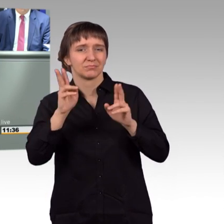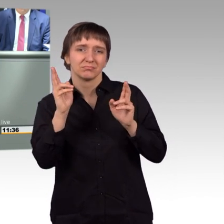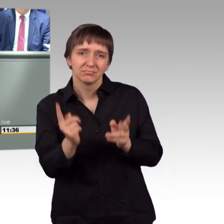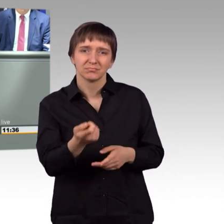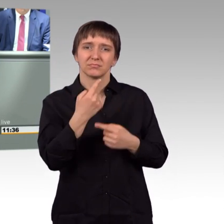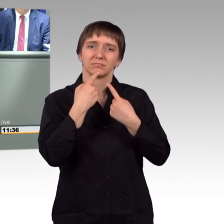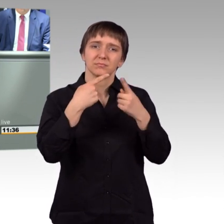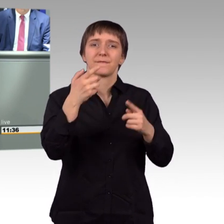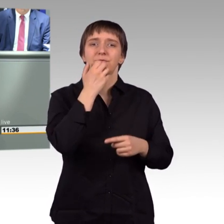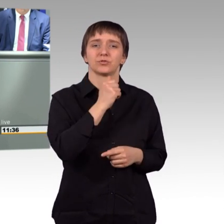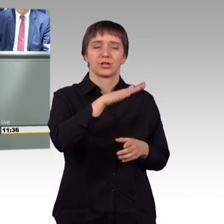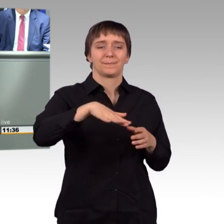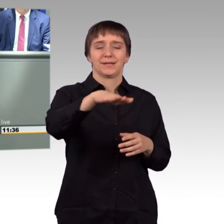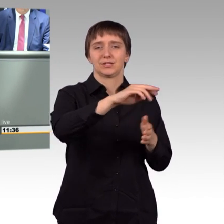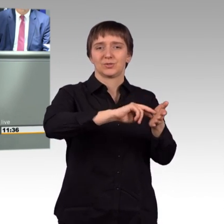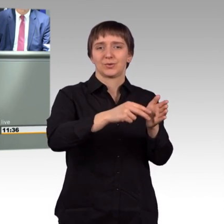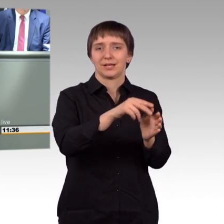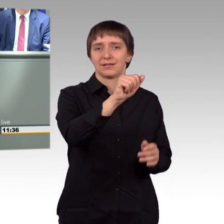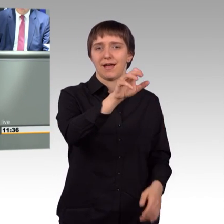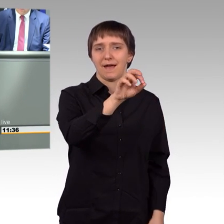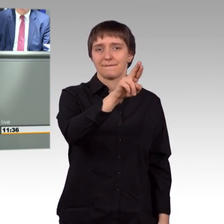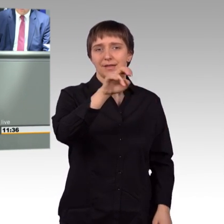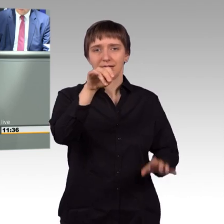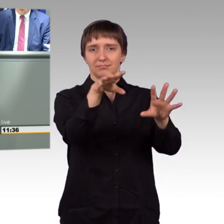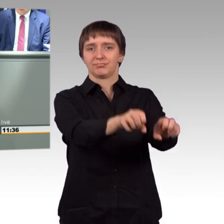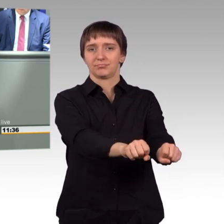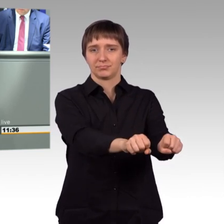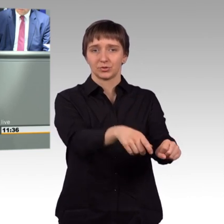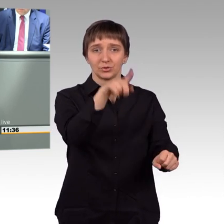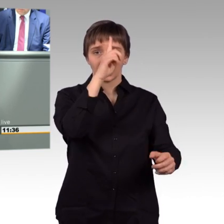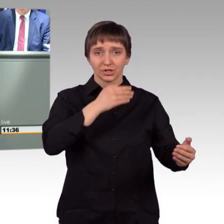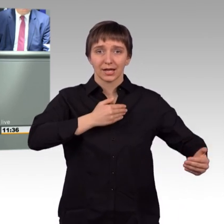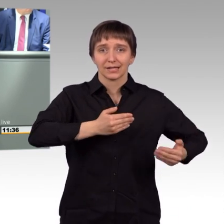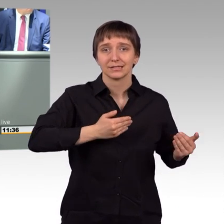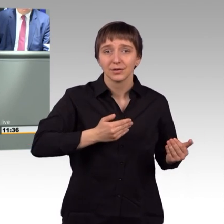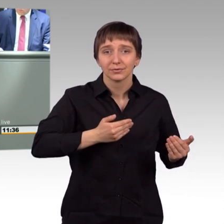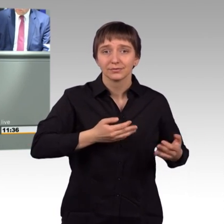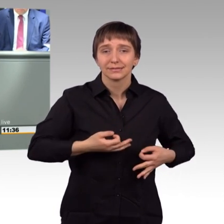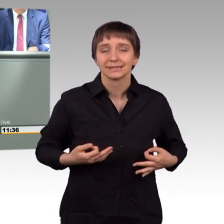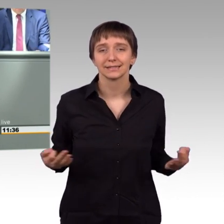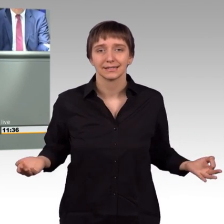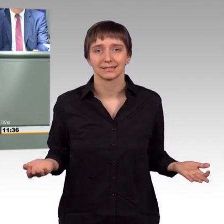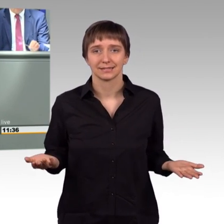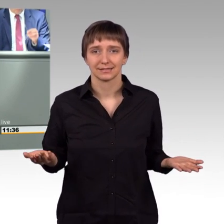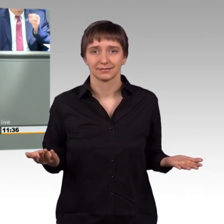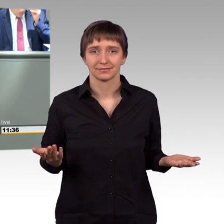zu wollen. Und die deutsche Reaktion hierauf Fehlanzeige, obwohl es doch zu erwarten gewesen wäre.